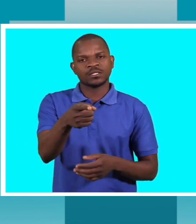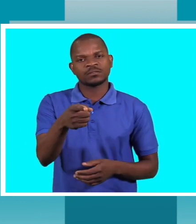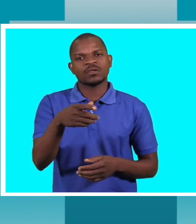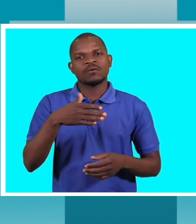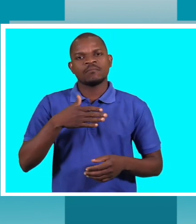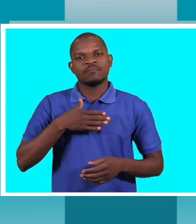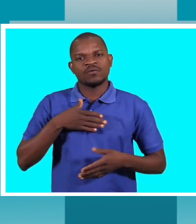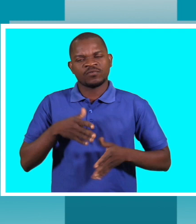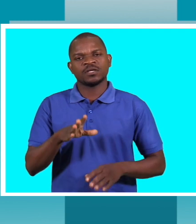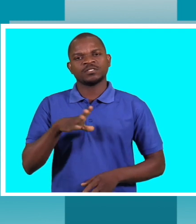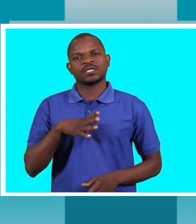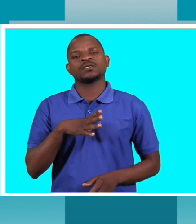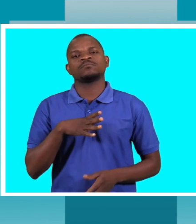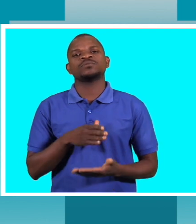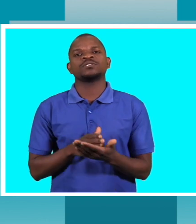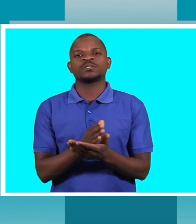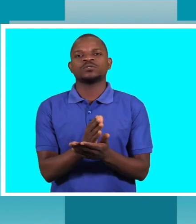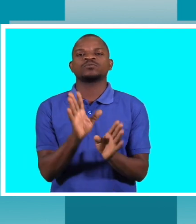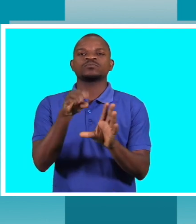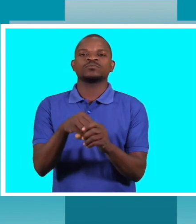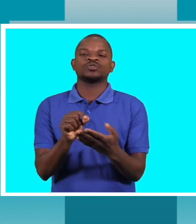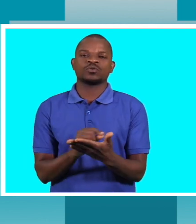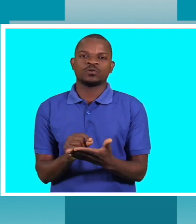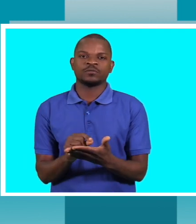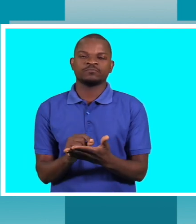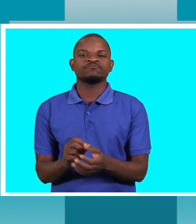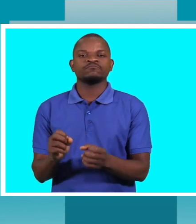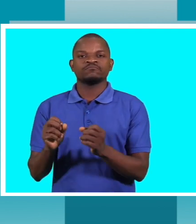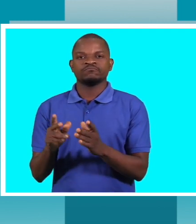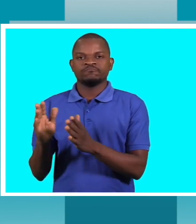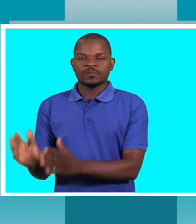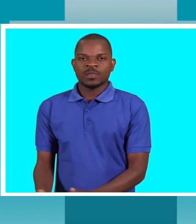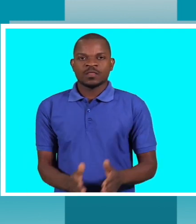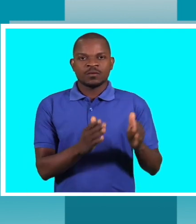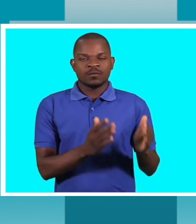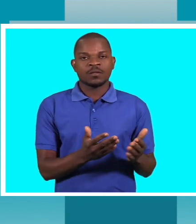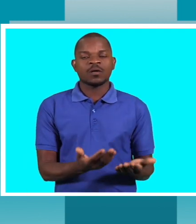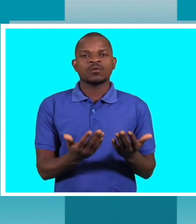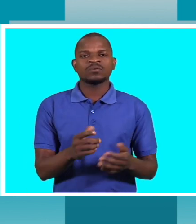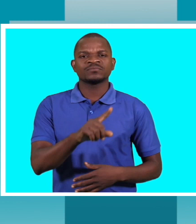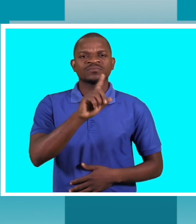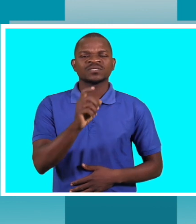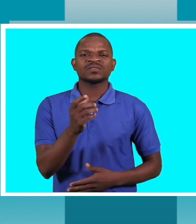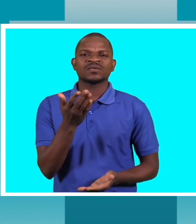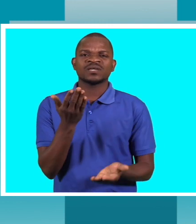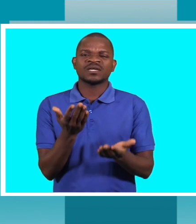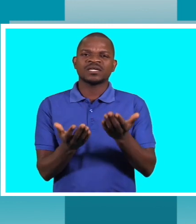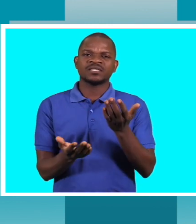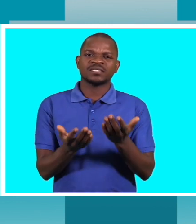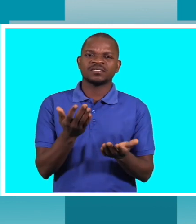tem seus direitos para estar naquela escola. Marcelo, que análise faz em relação ao HIV, nos casos para